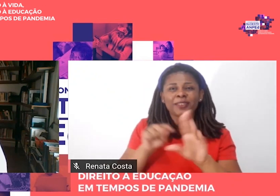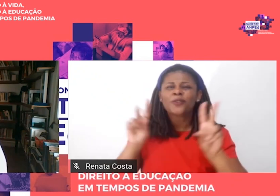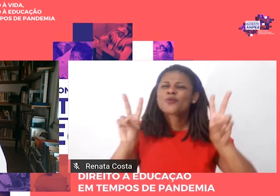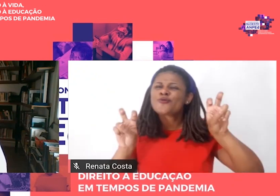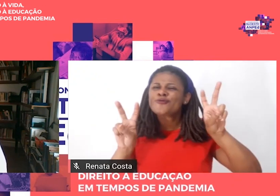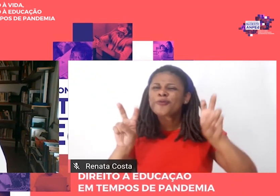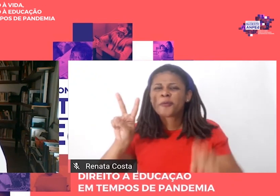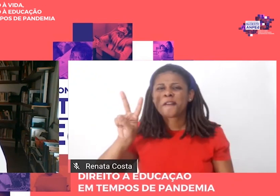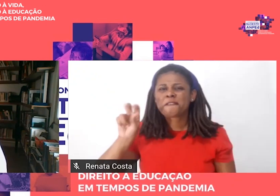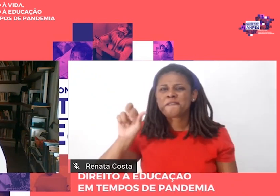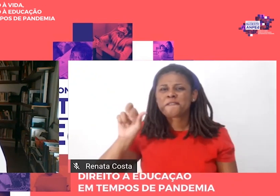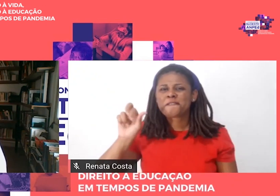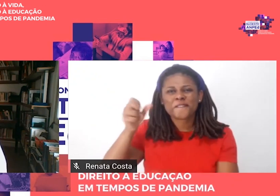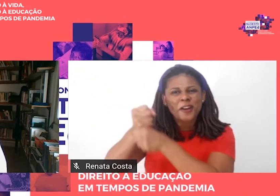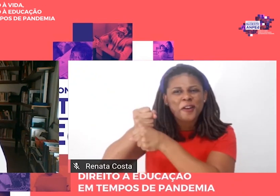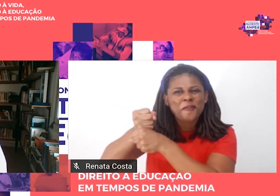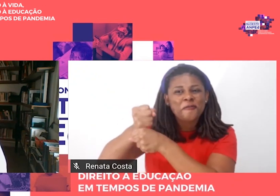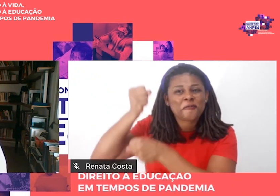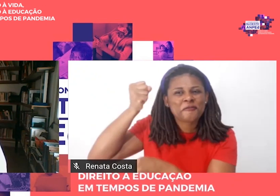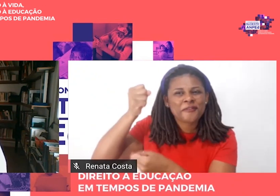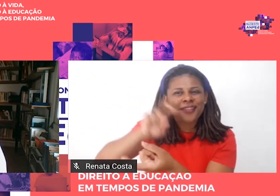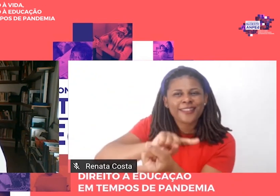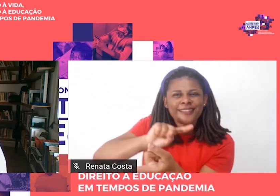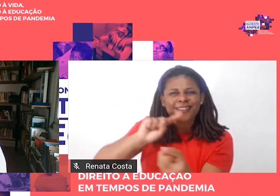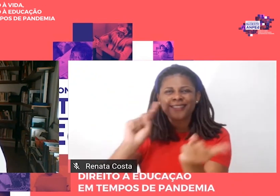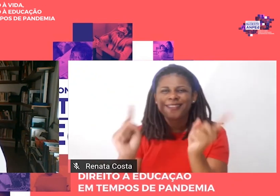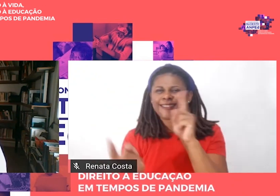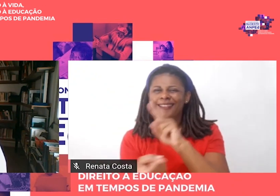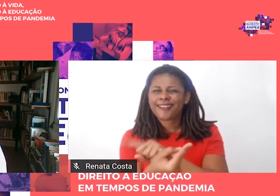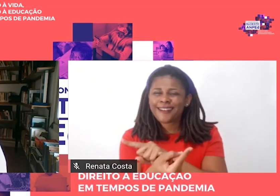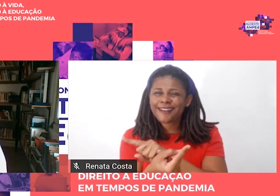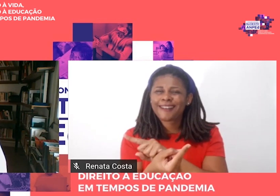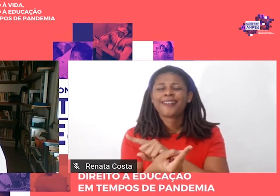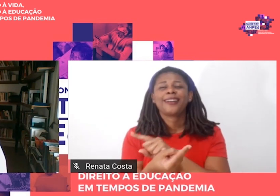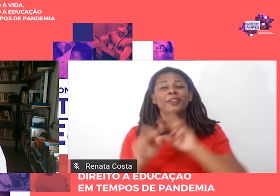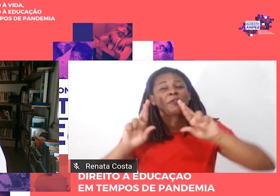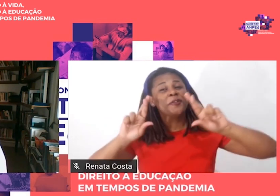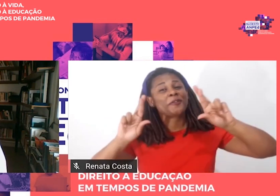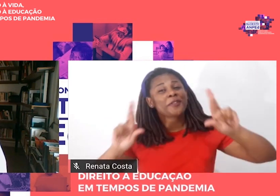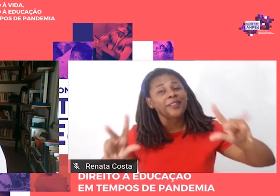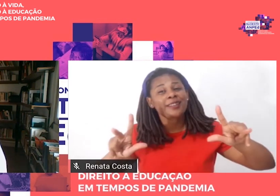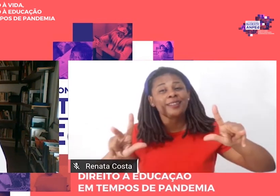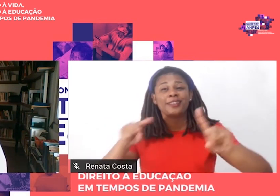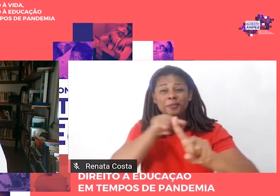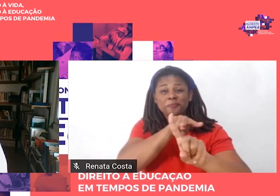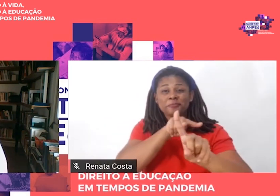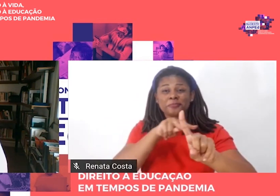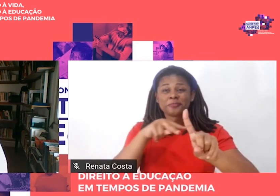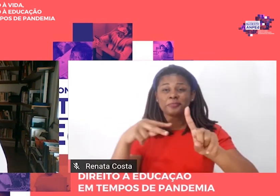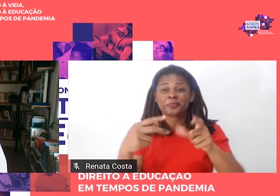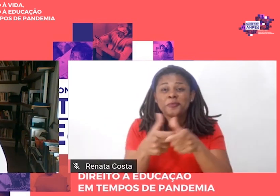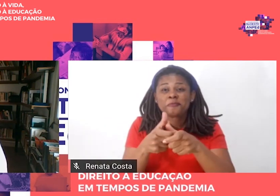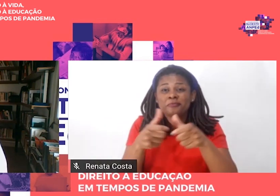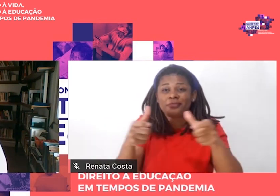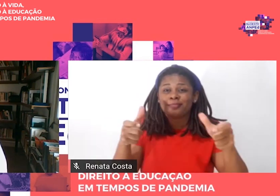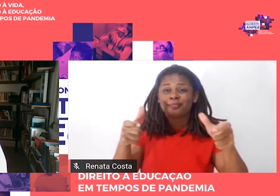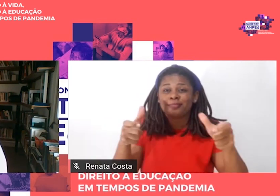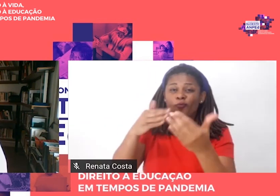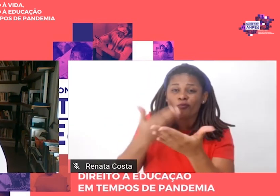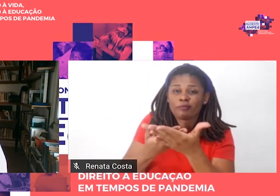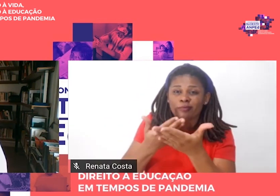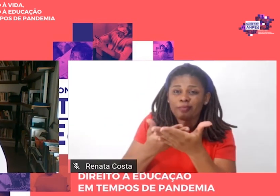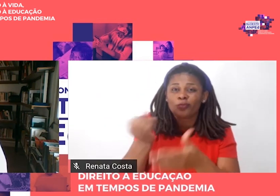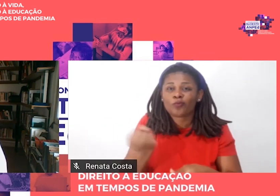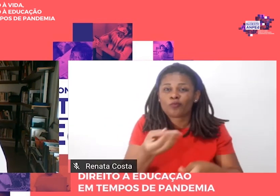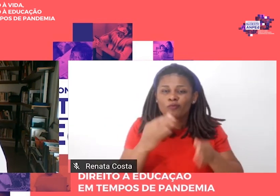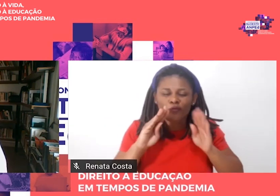uma exposição que invertia a visão predominante pela qual se tendia a considerar a escola nova como portadora de todas